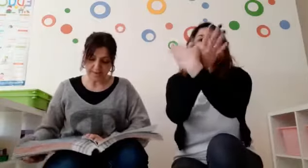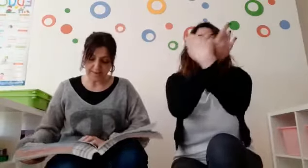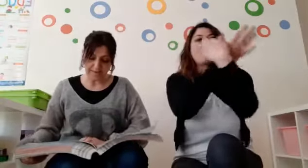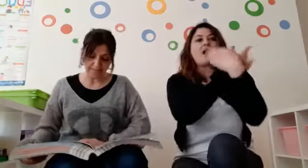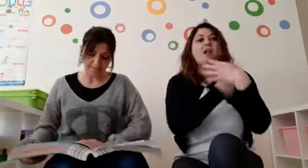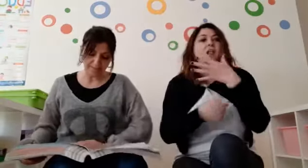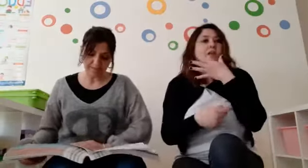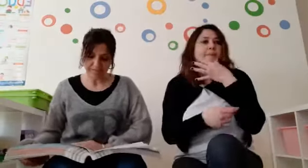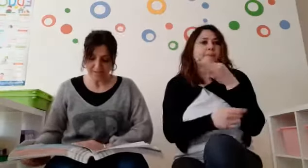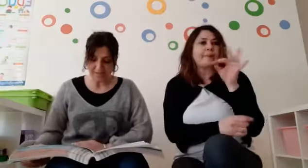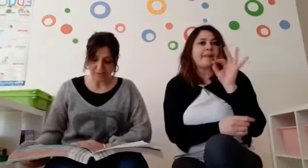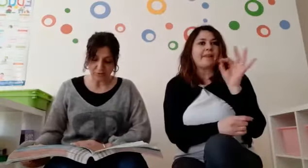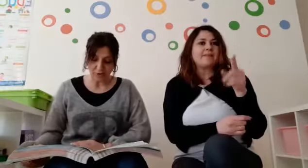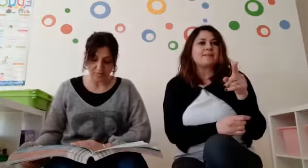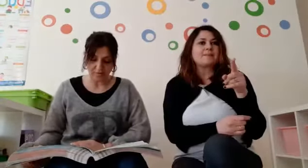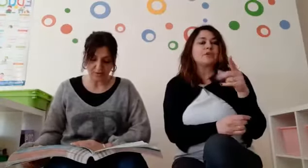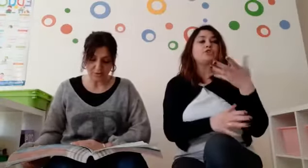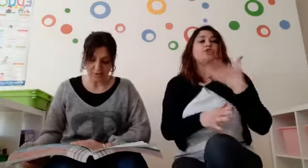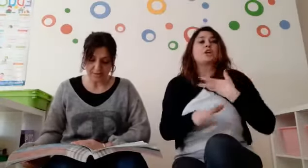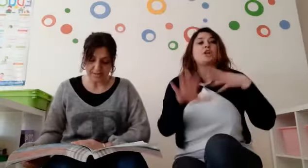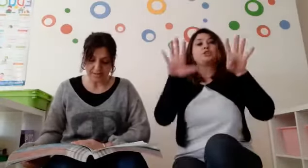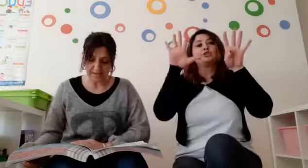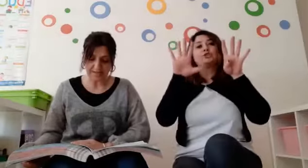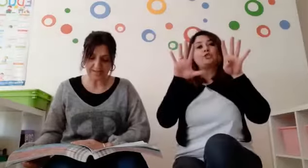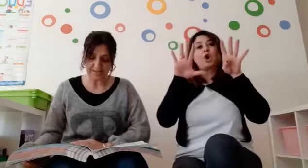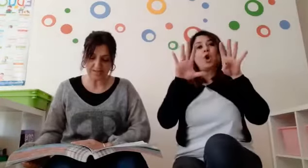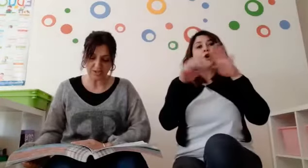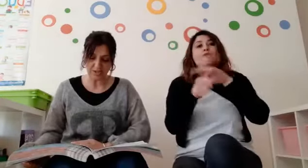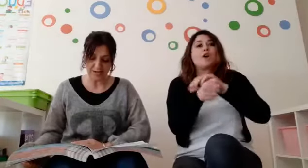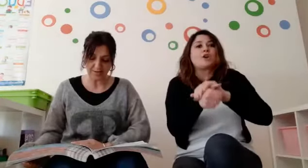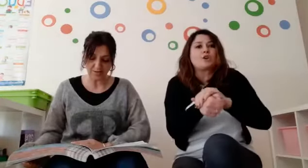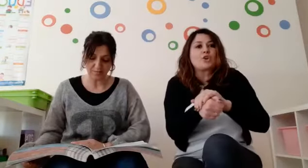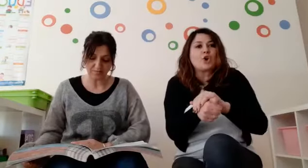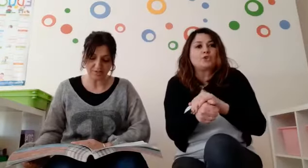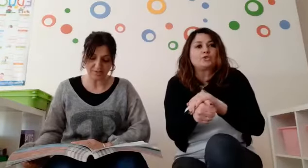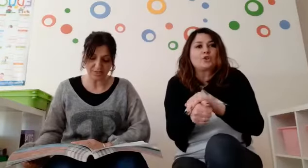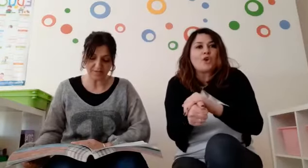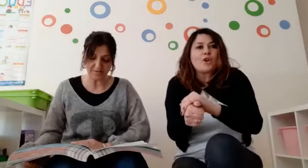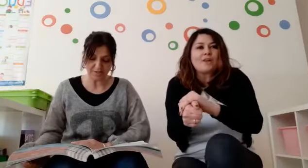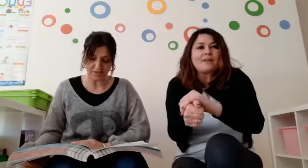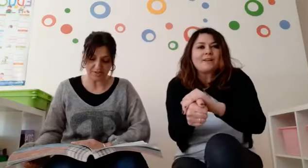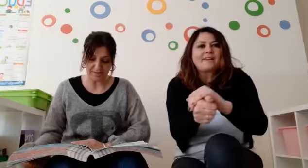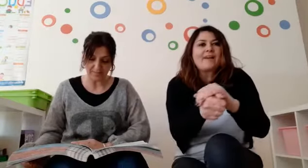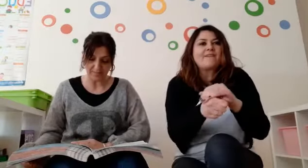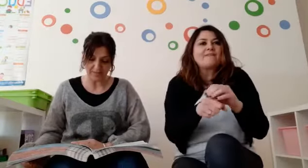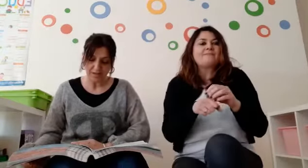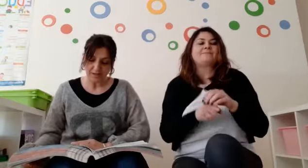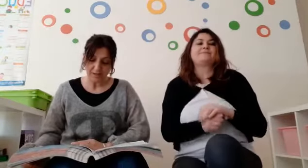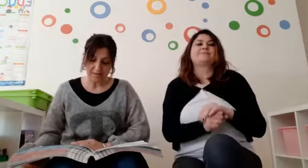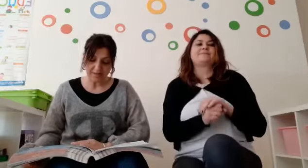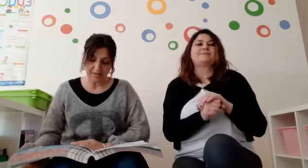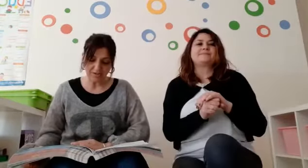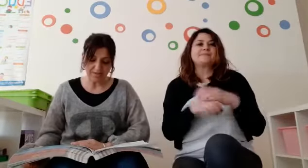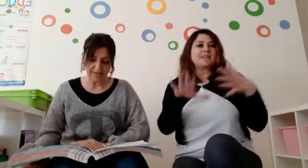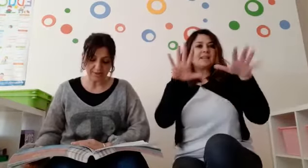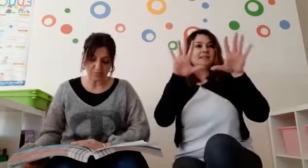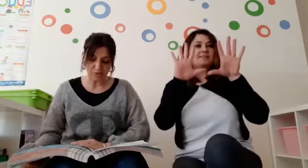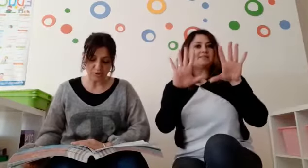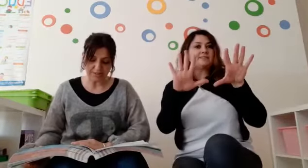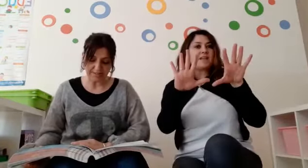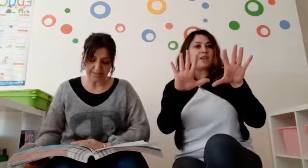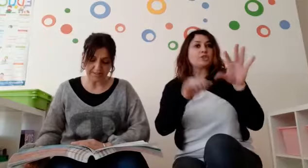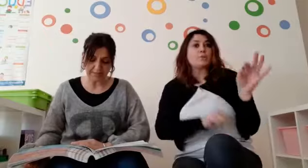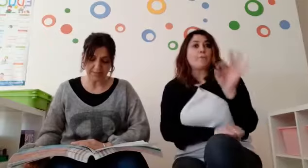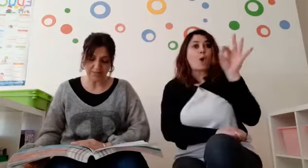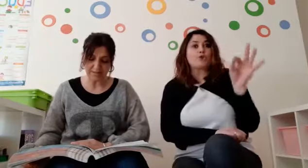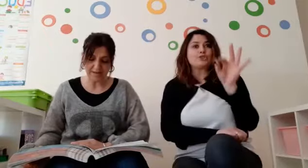più belle. C'erano nove chioccioline che strisciavano vicine vicine. Dieci erano i